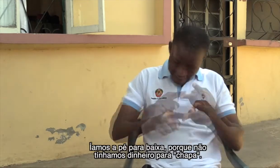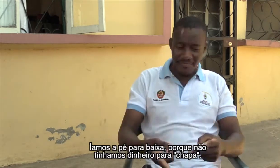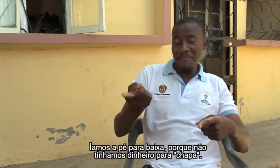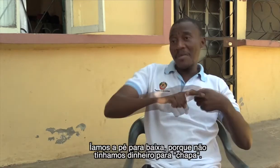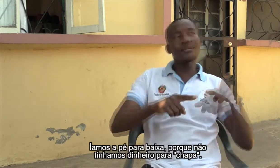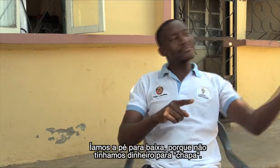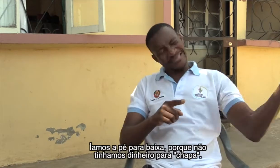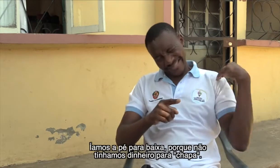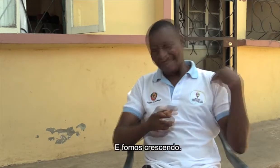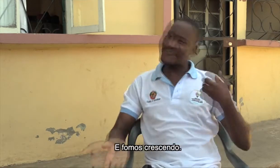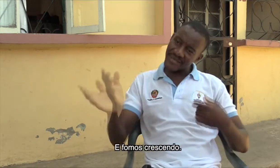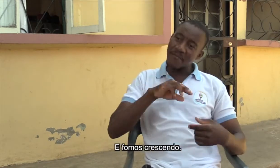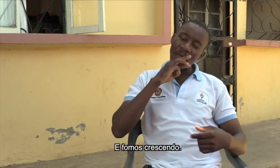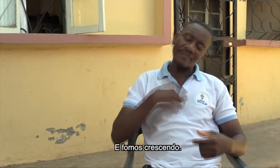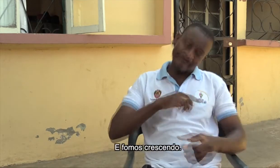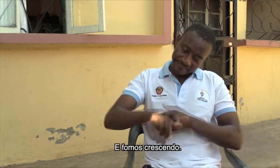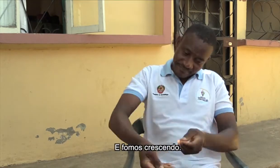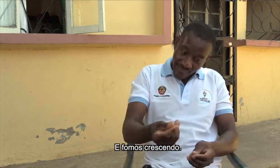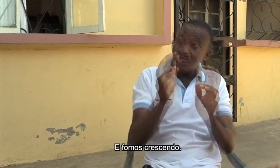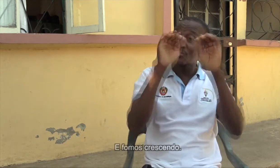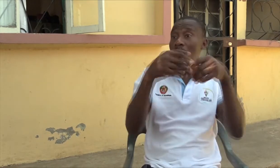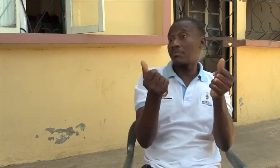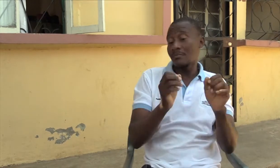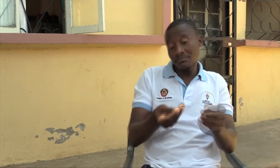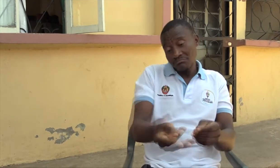para chapa. E fomos desenvolvendo.